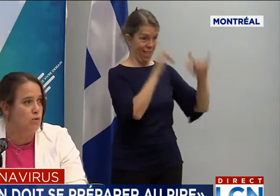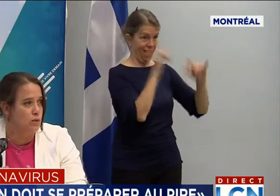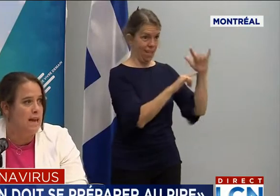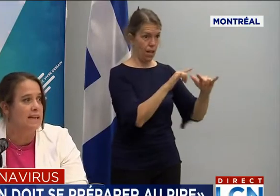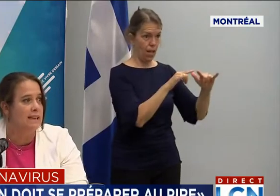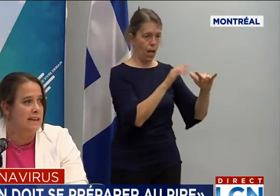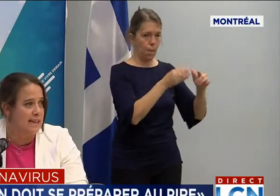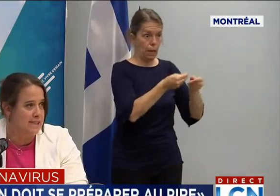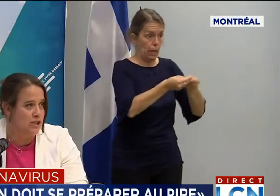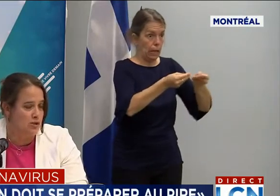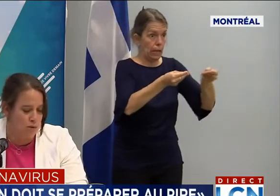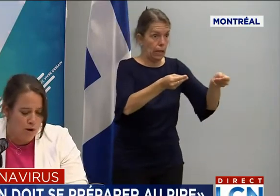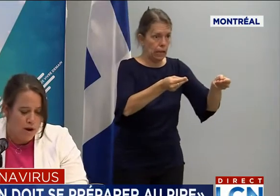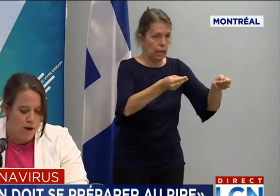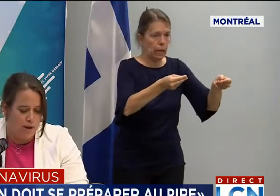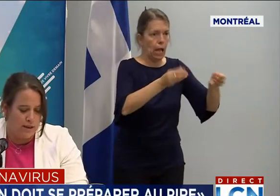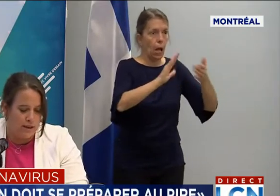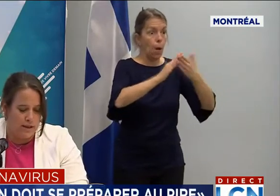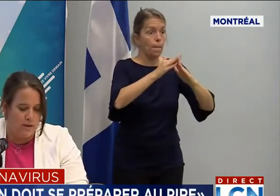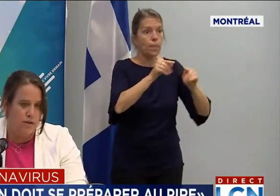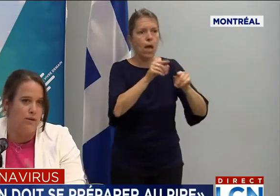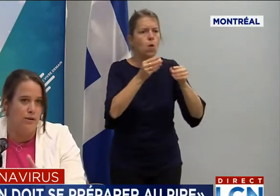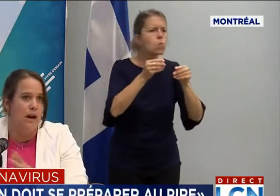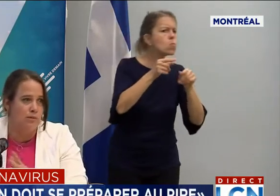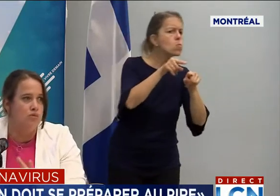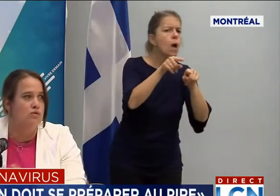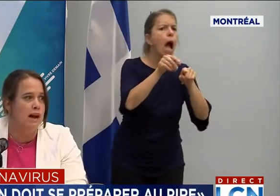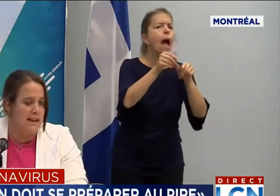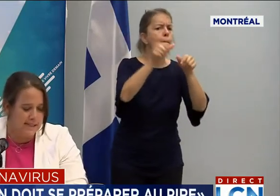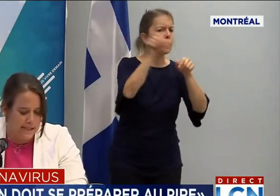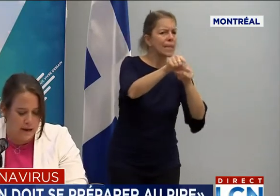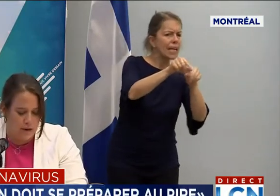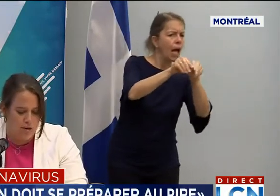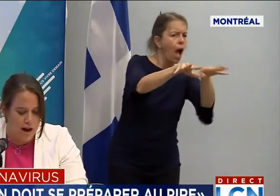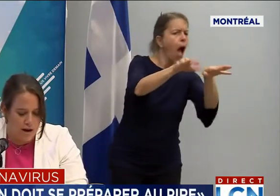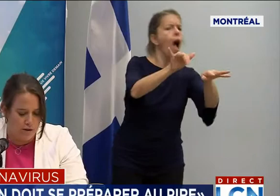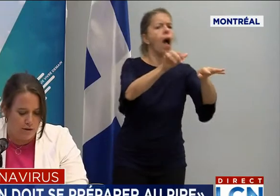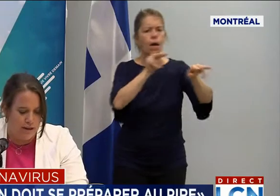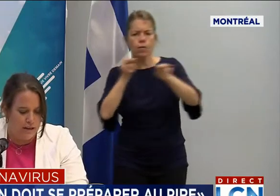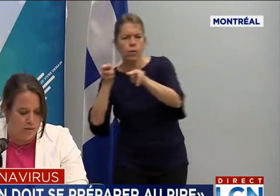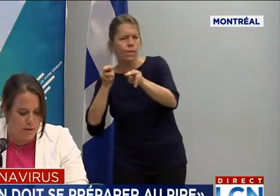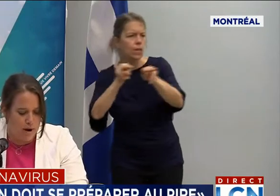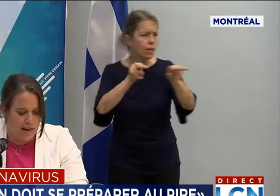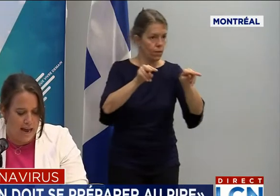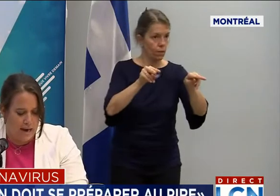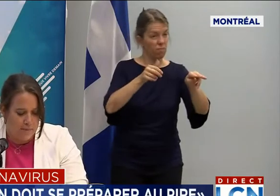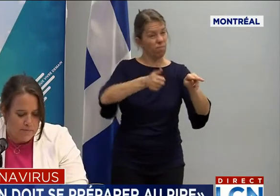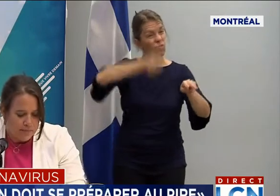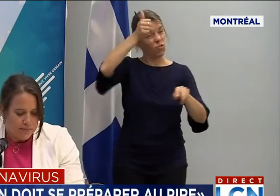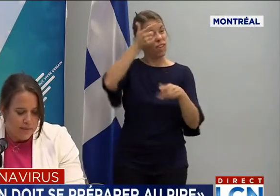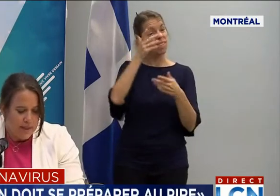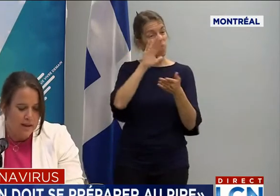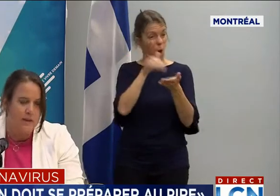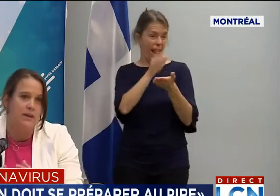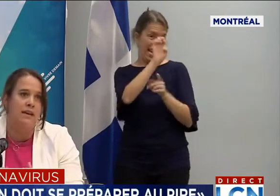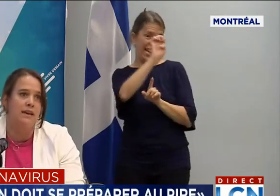transmission communautaire dans des quartiers chauds, beaucoup dans l'est et dans le nord de l'île de Montréal.